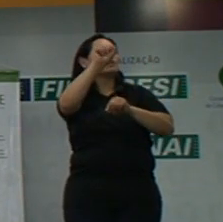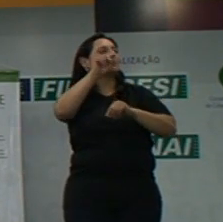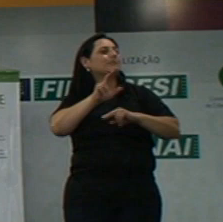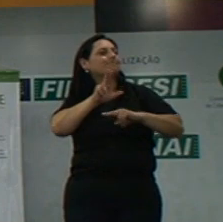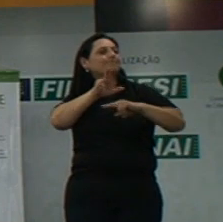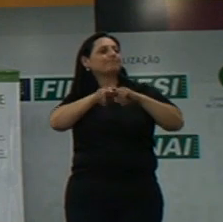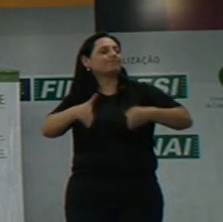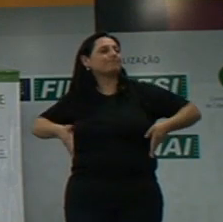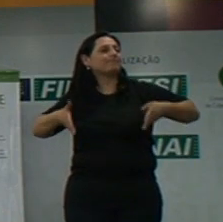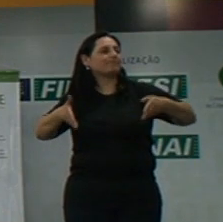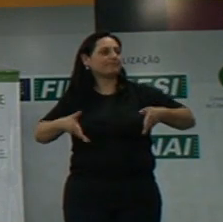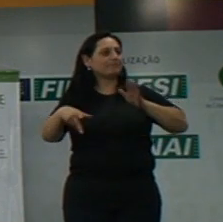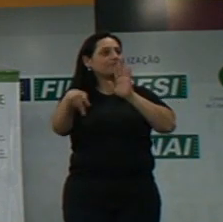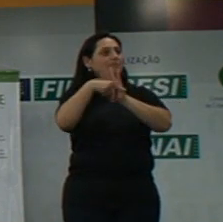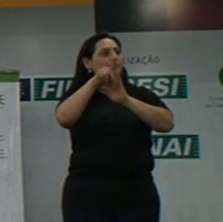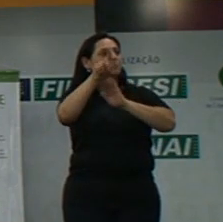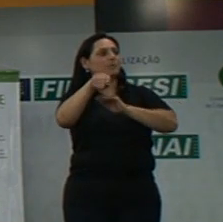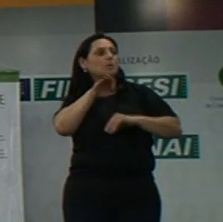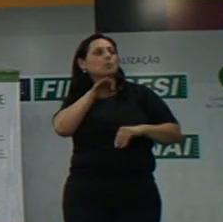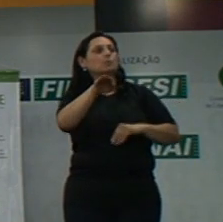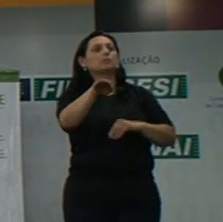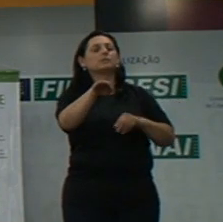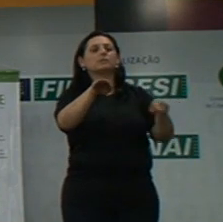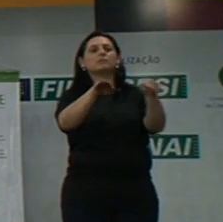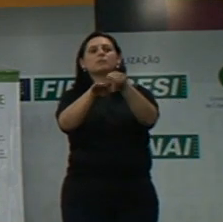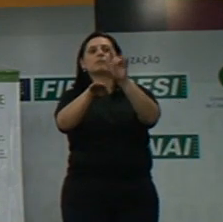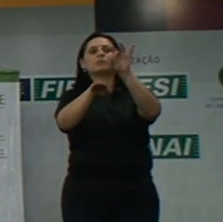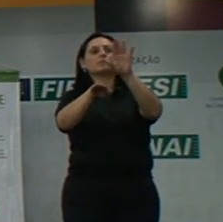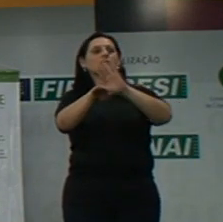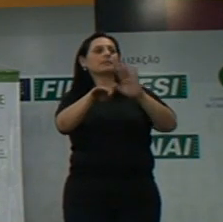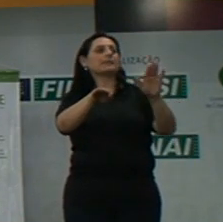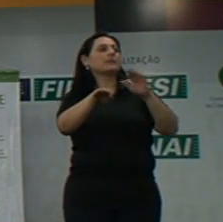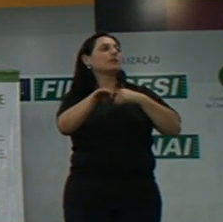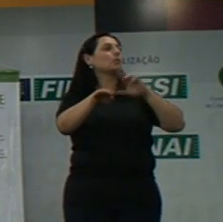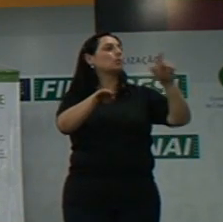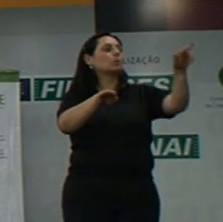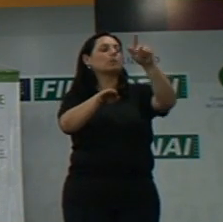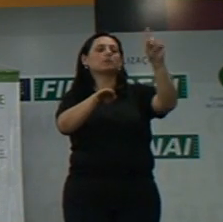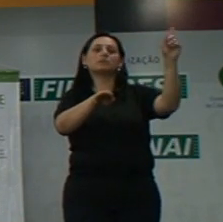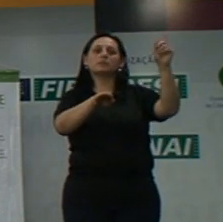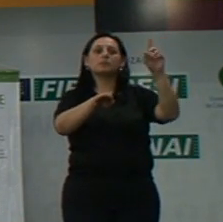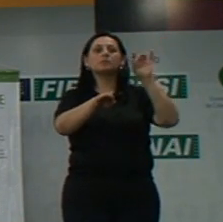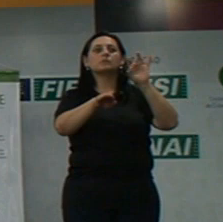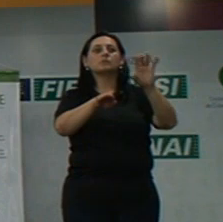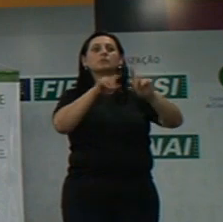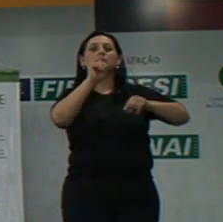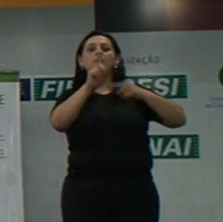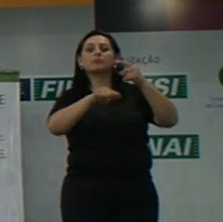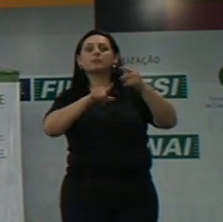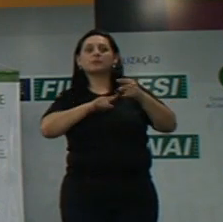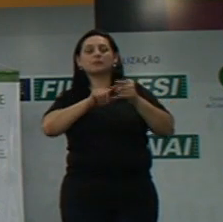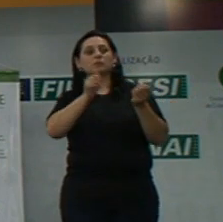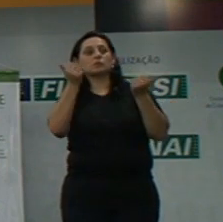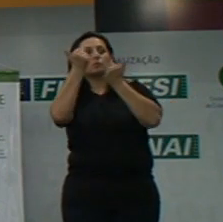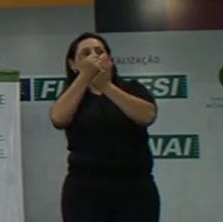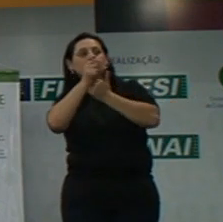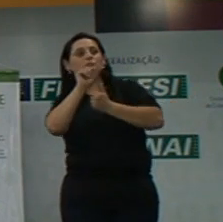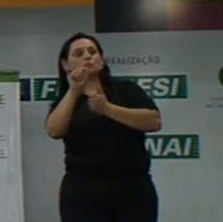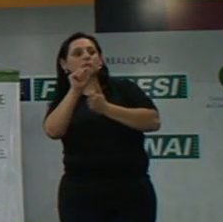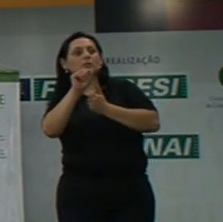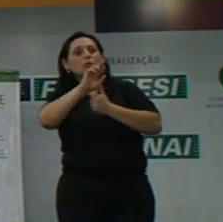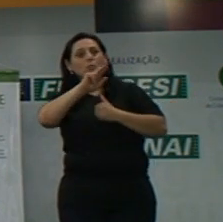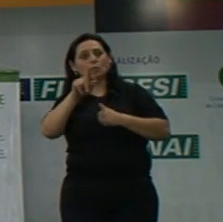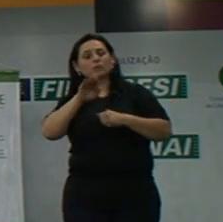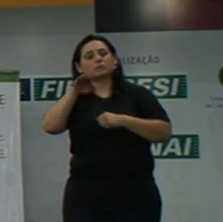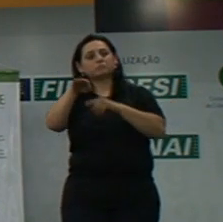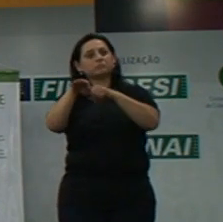da pessoa com deficiência, dizendo que poderia uma vaga para a pessoa com deficiência. Depois aparece uma cadeira de rodas parada